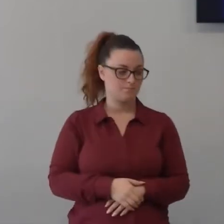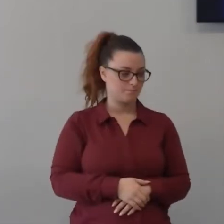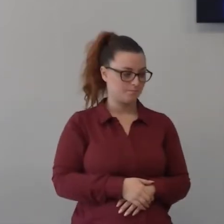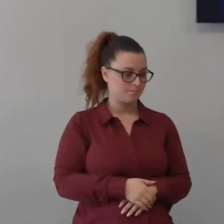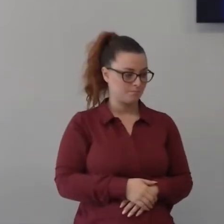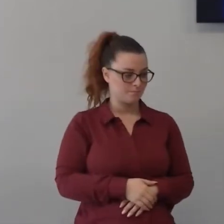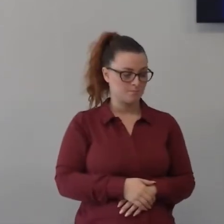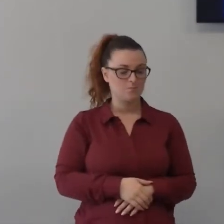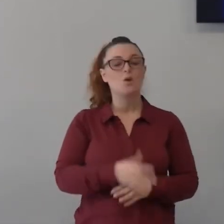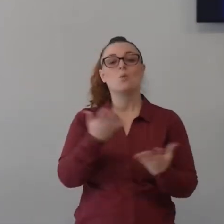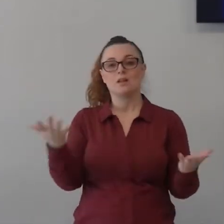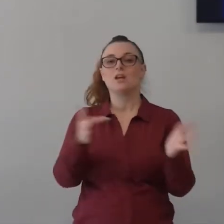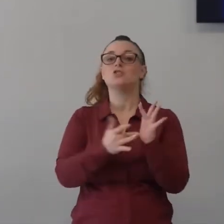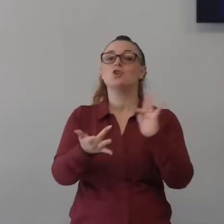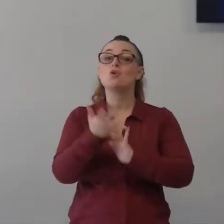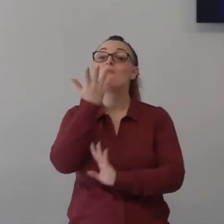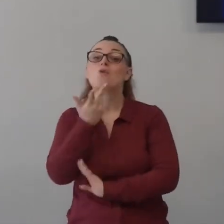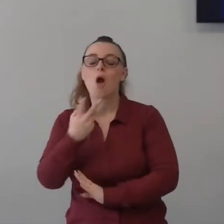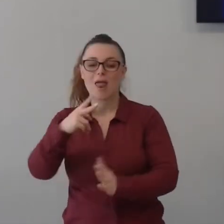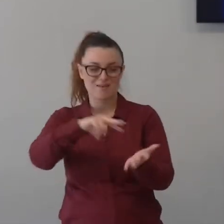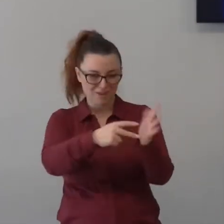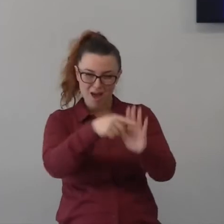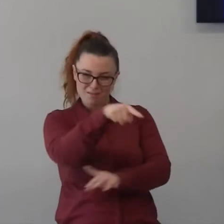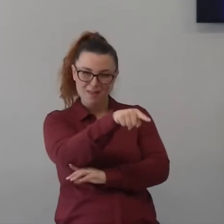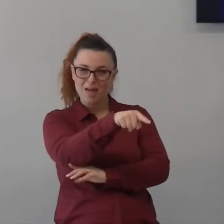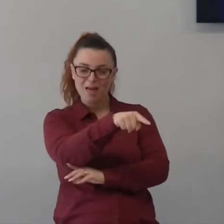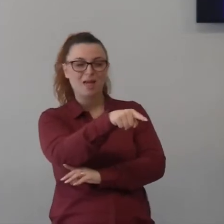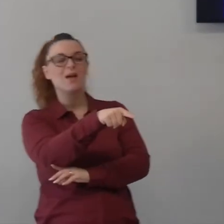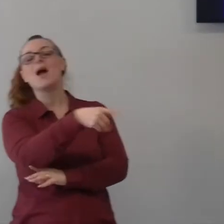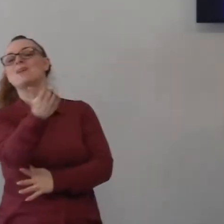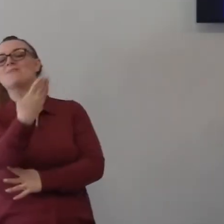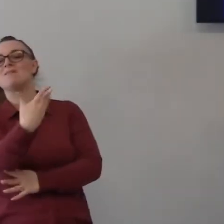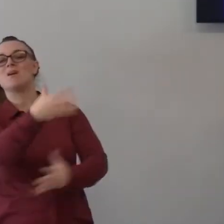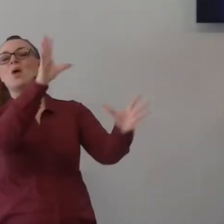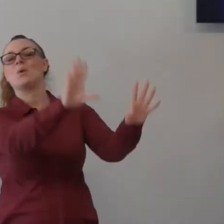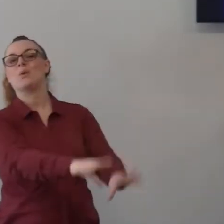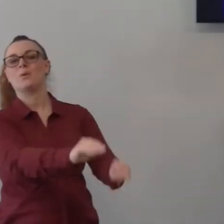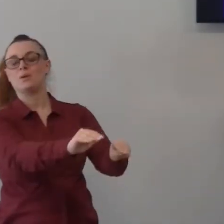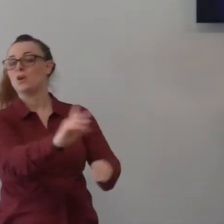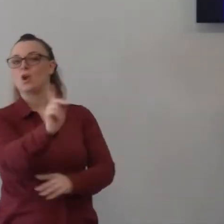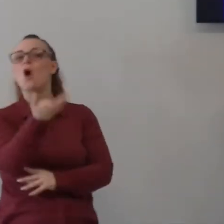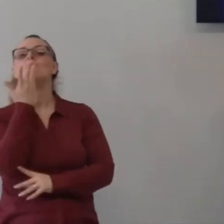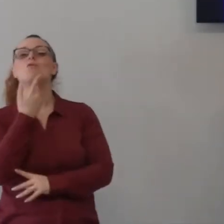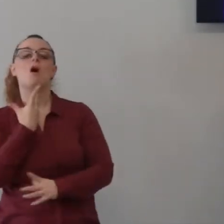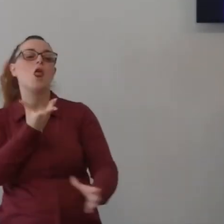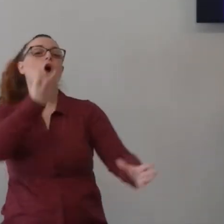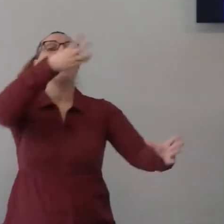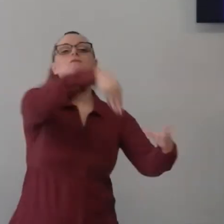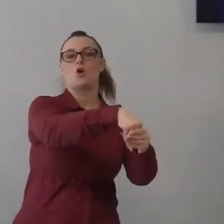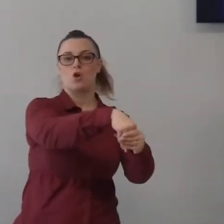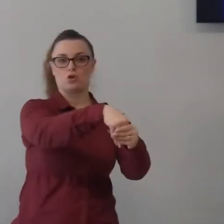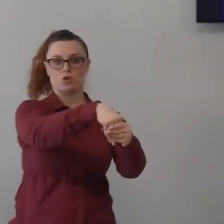non vuole risolvere i tuoi problemi a distanza ma vuole essere coinvolto nella tua vita